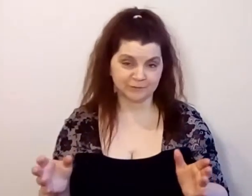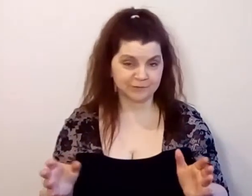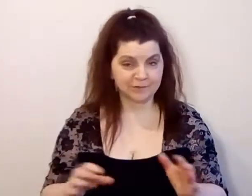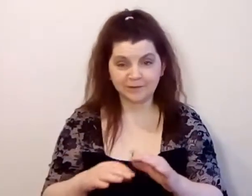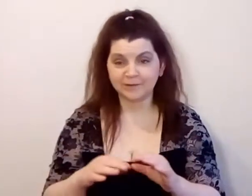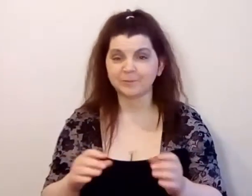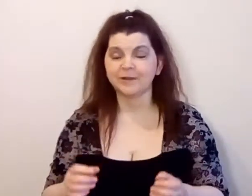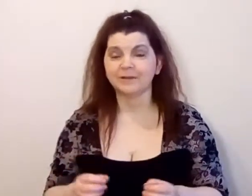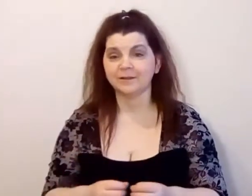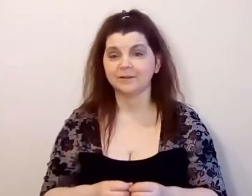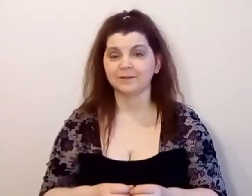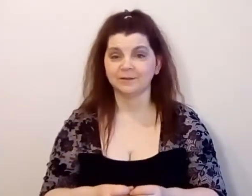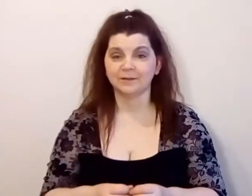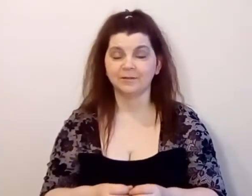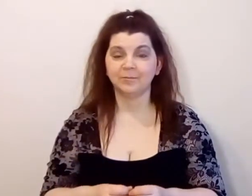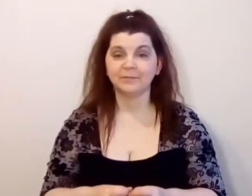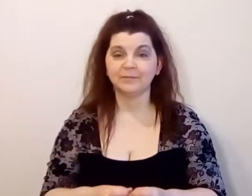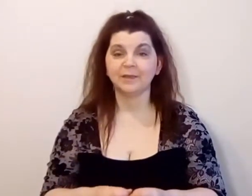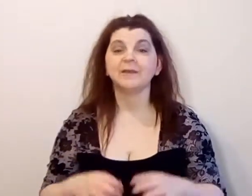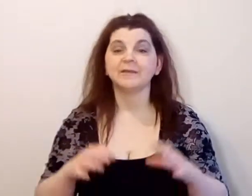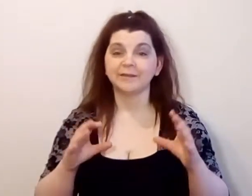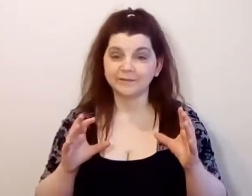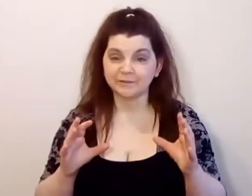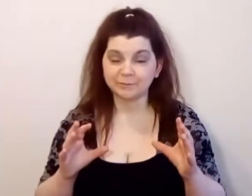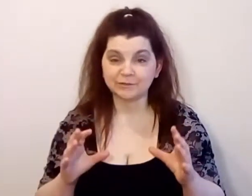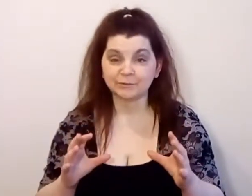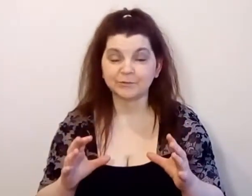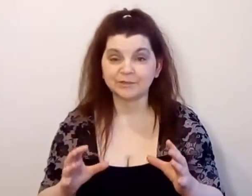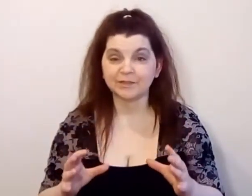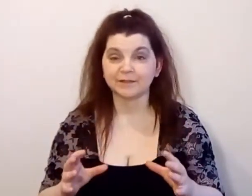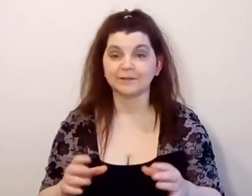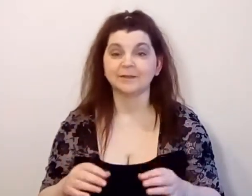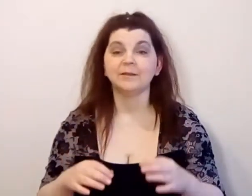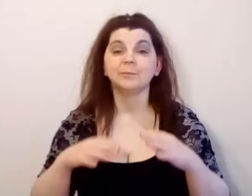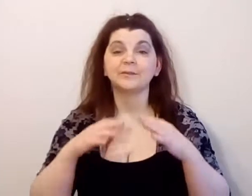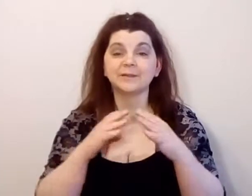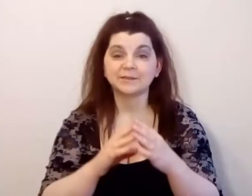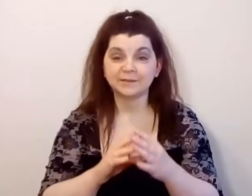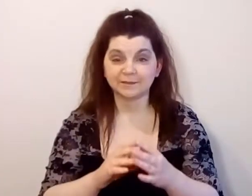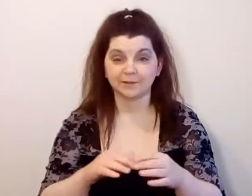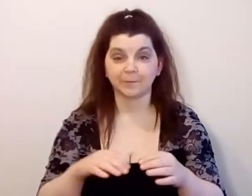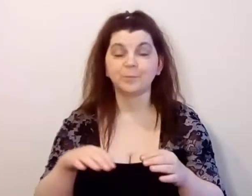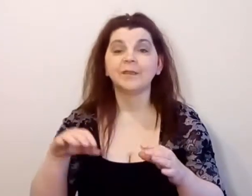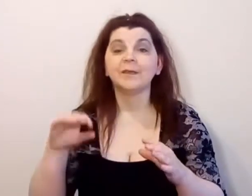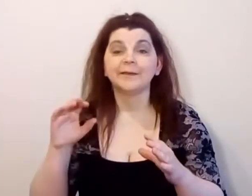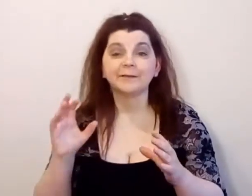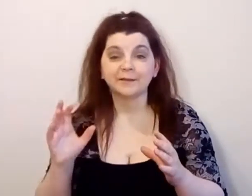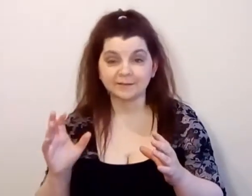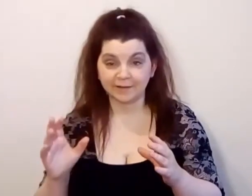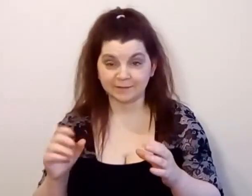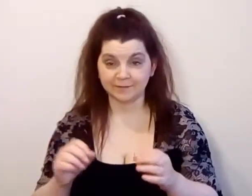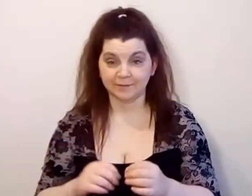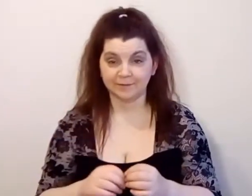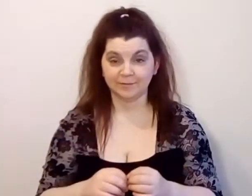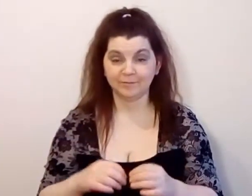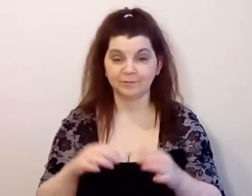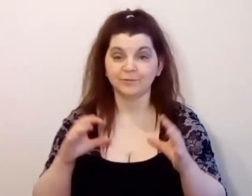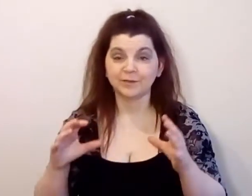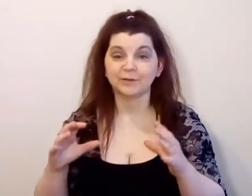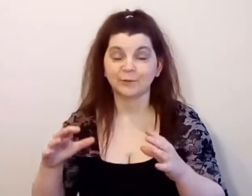неправильное делаете. Если вы получаете и положительные, и отрицательные вот эту вот